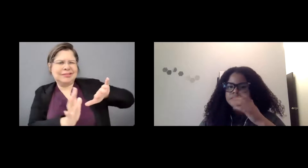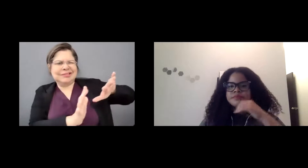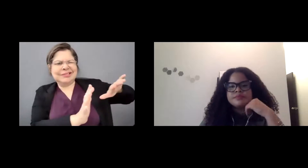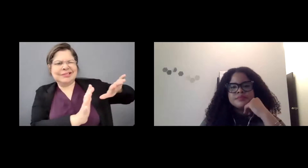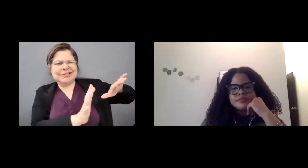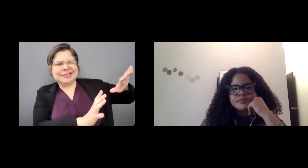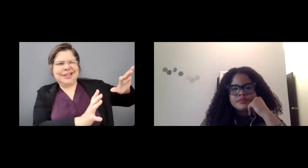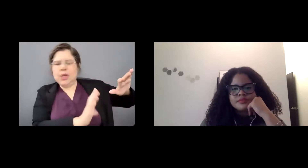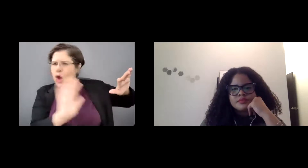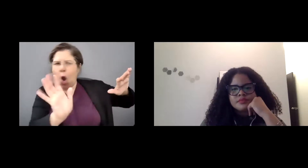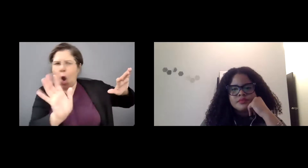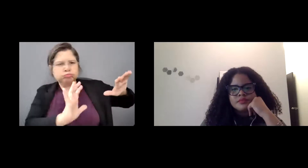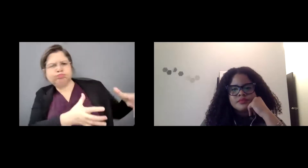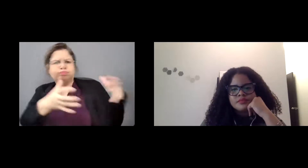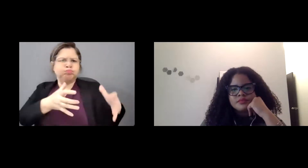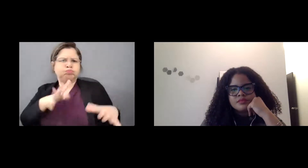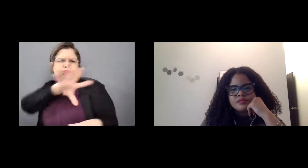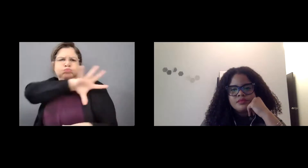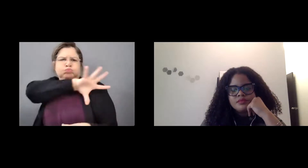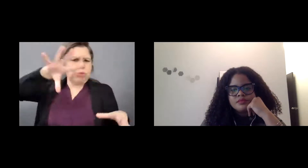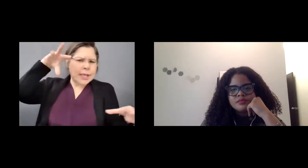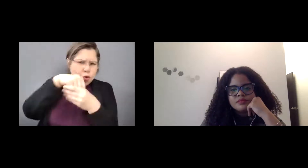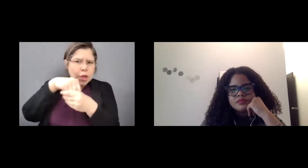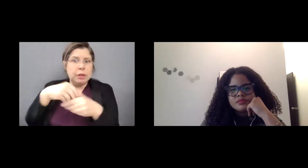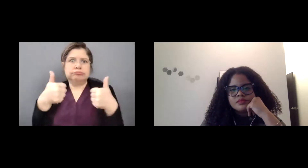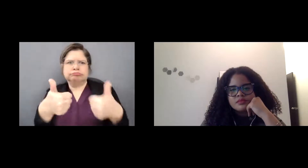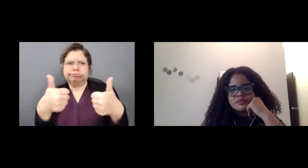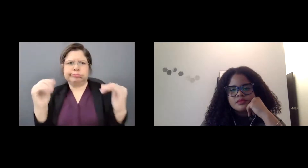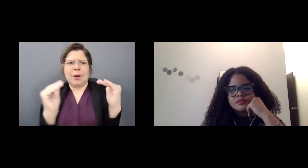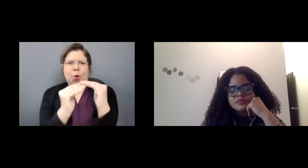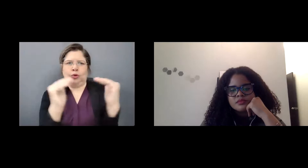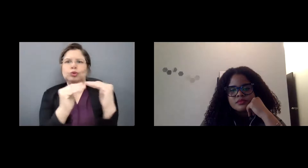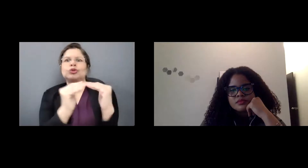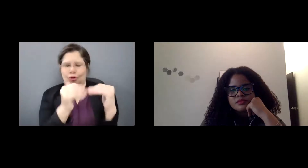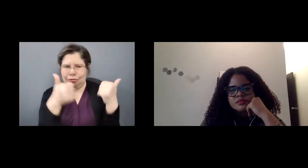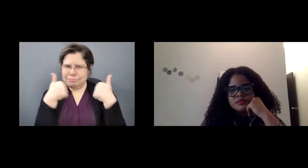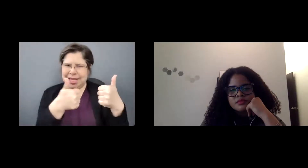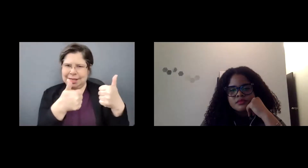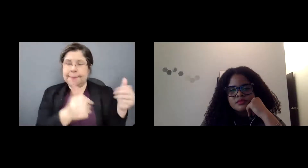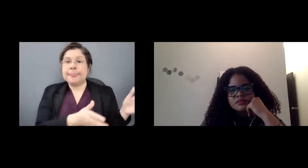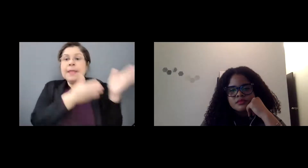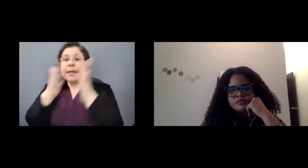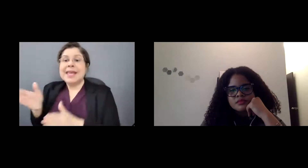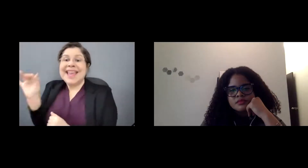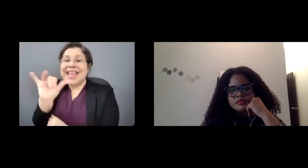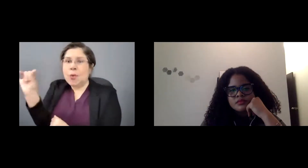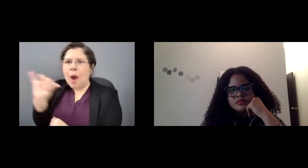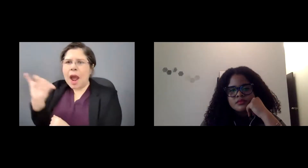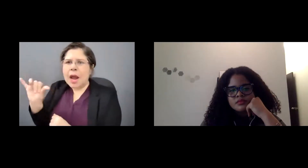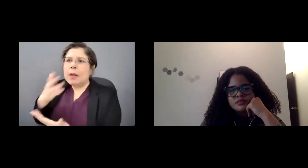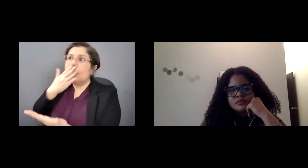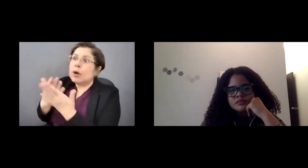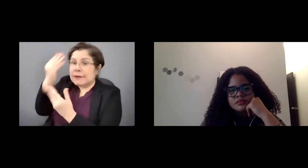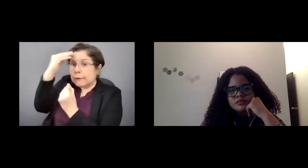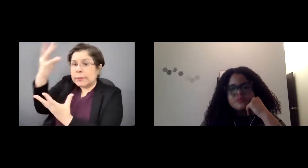adquiriendo por los medios de comunicación, que también fue un poco dolor de cabeza, porque ellos se contradecían en muchas